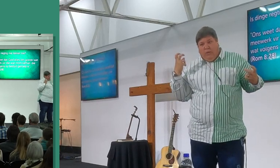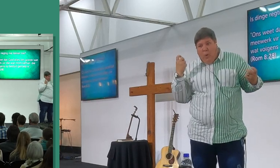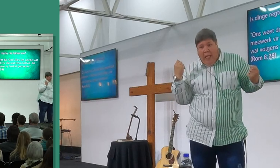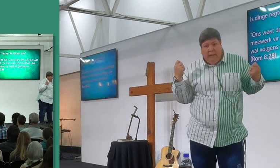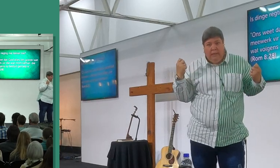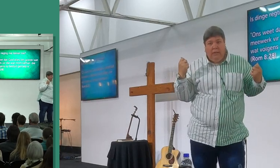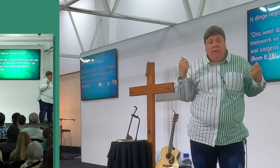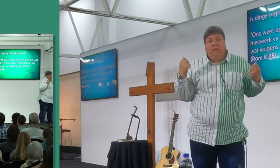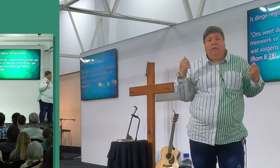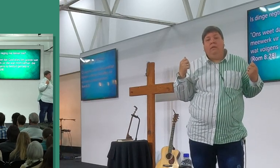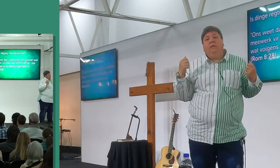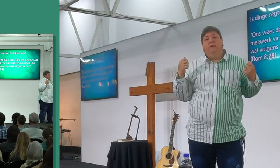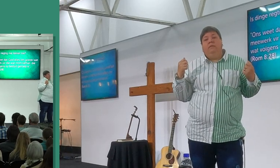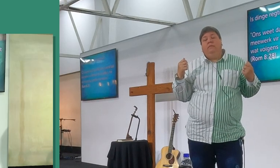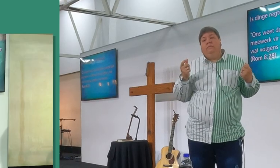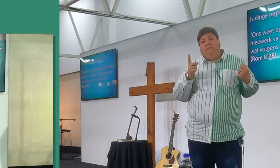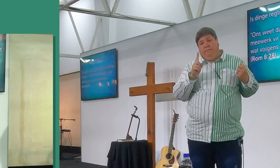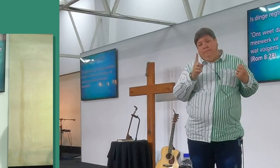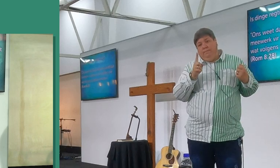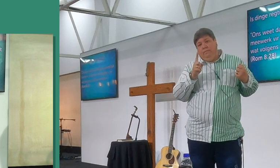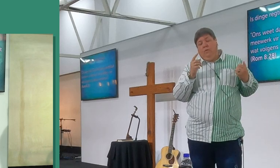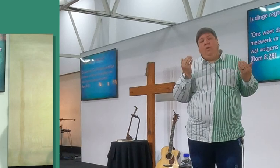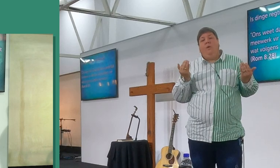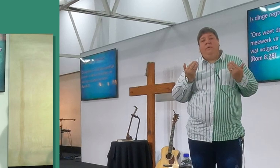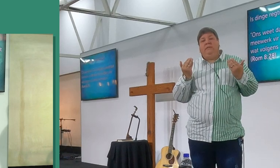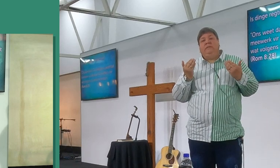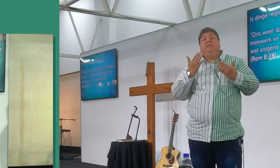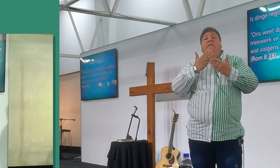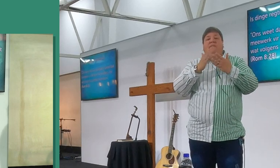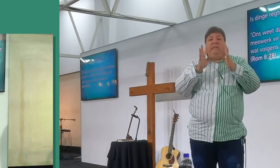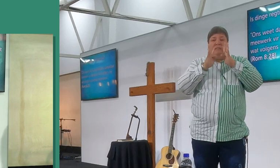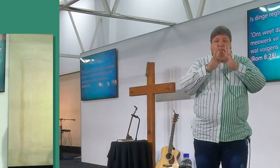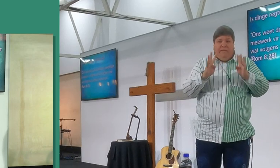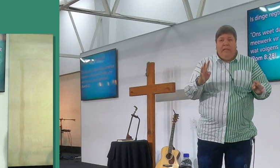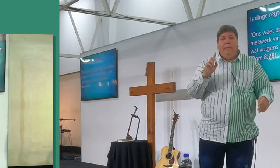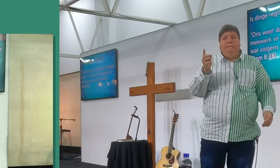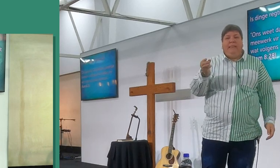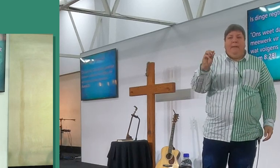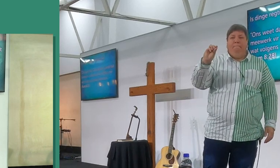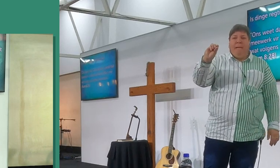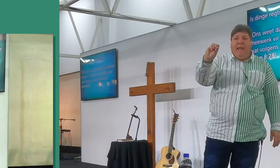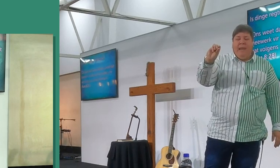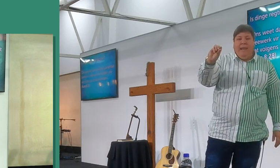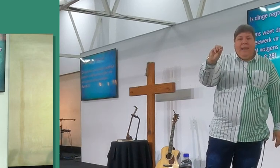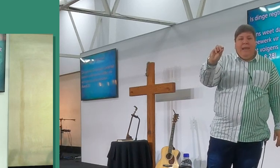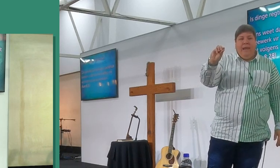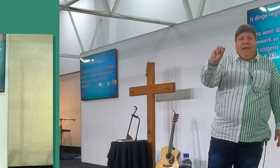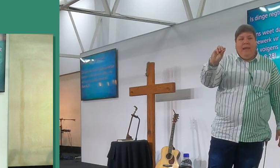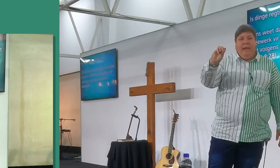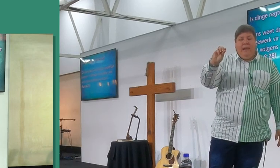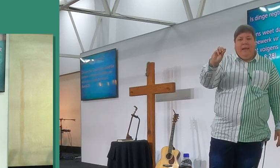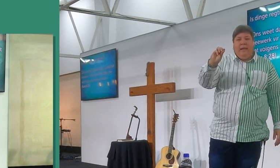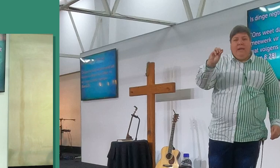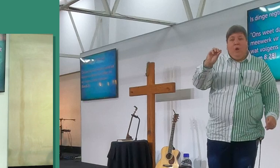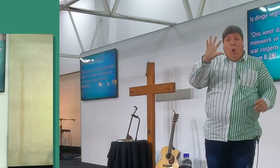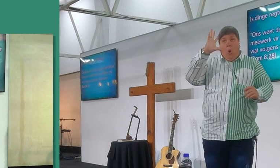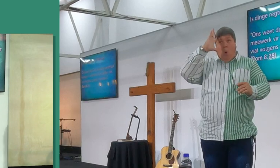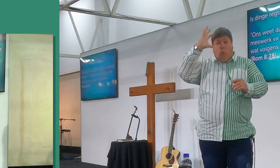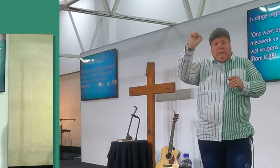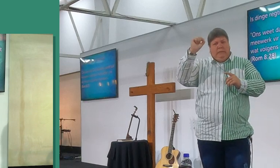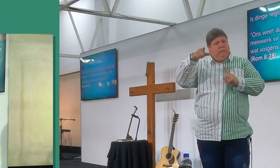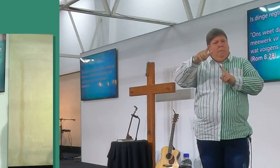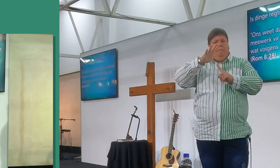vers, hierdie godsdienst is een groot wens, vir die ouw wat tevreden is met wat hy, heet, daar gaan hierdie godsdienst nie vir my groot wens wees,